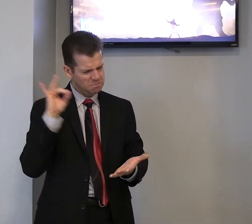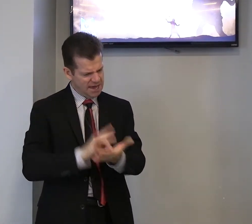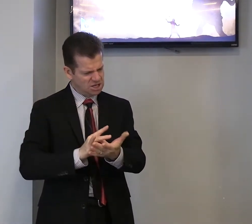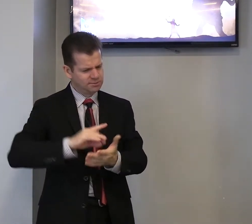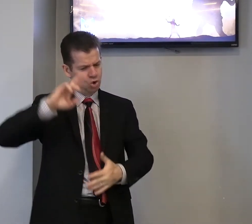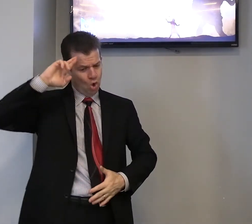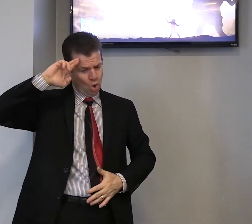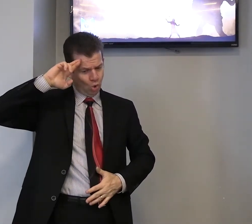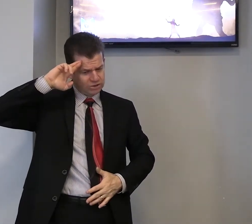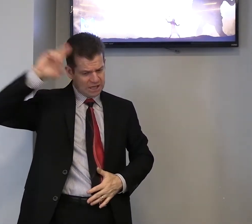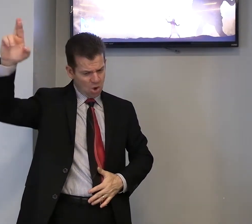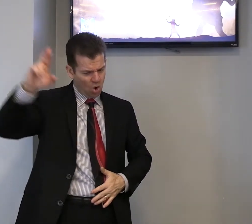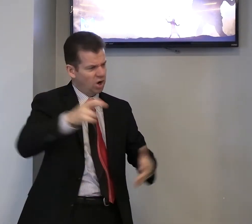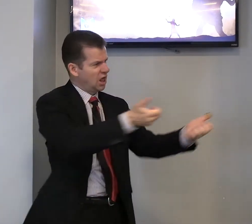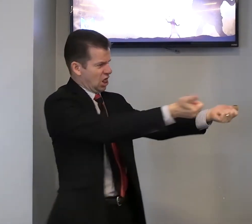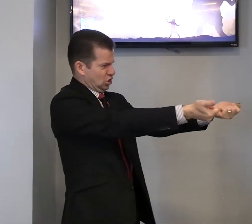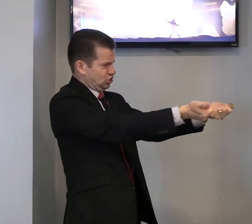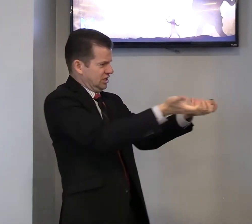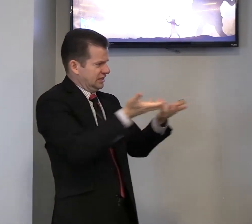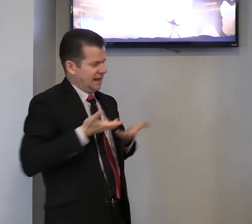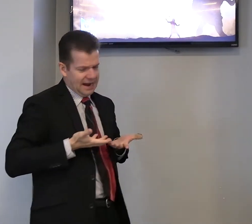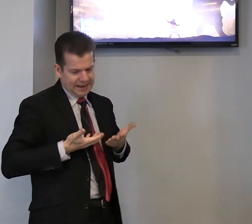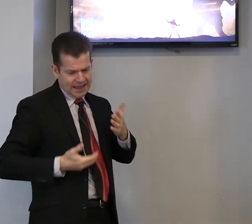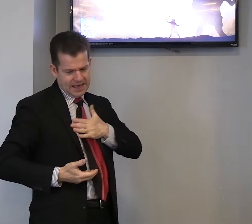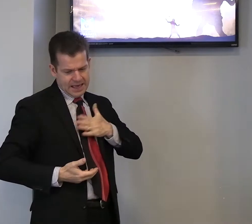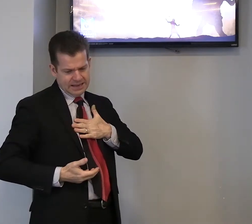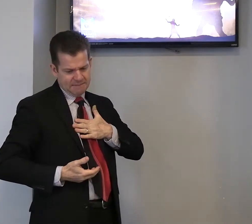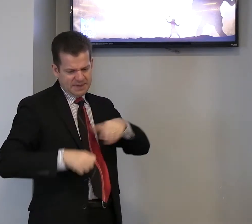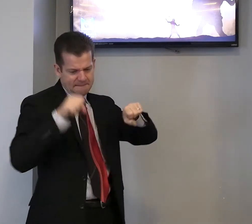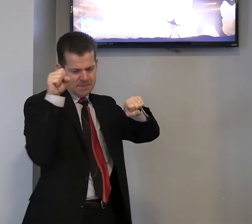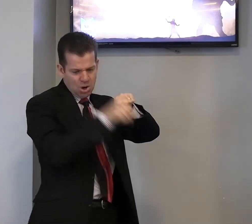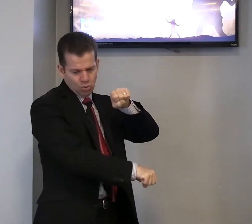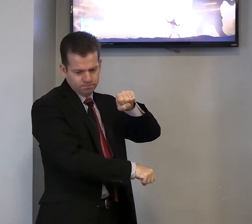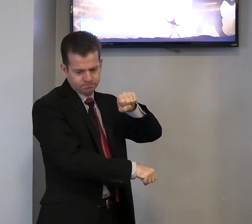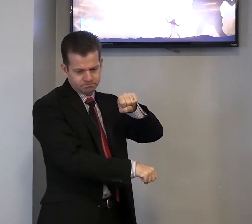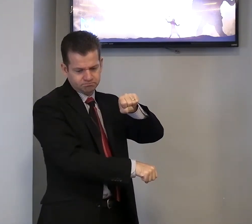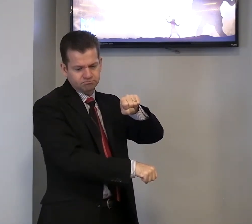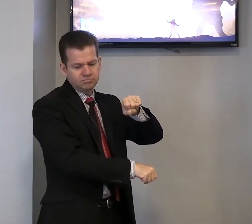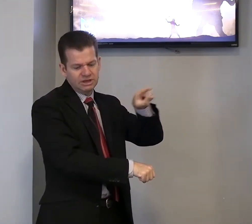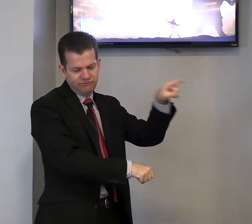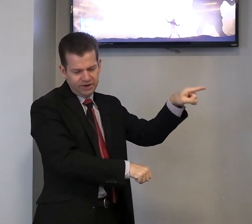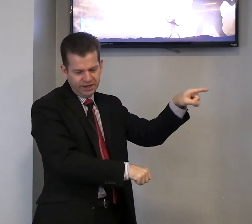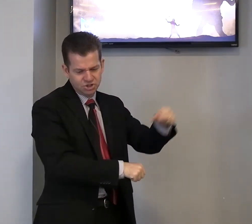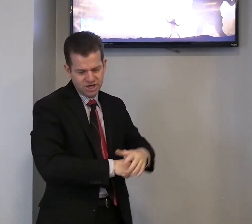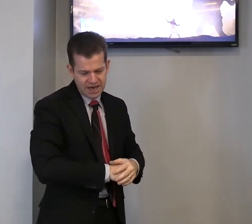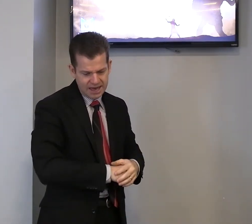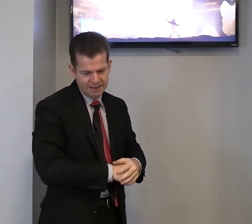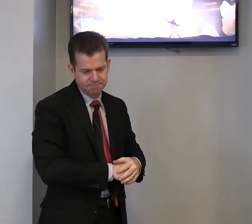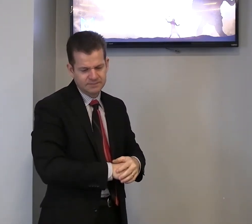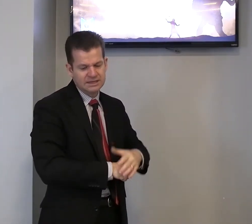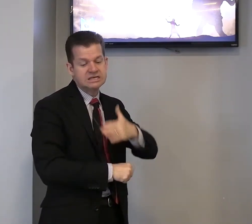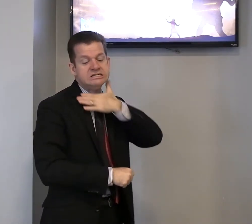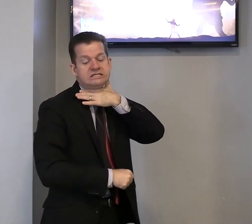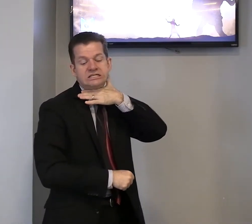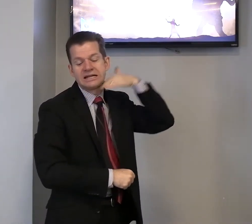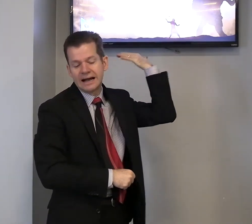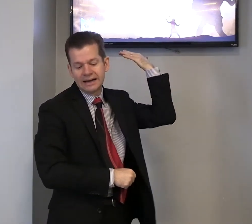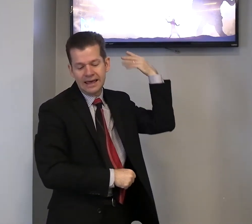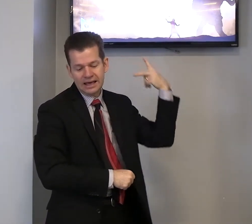mesmo, o Senhor te entregará da minha mão, e feriteei, tirarei